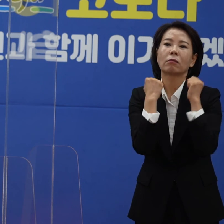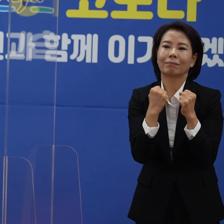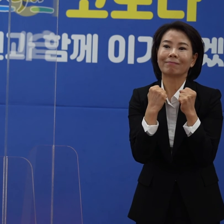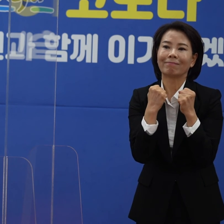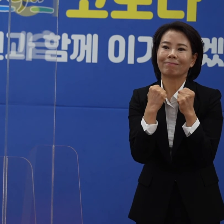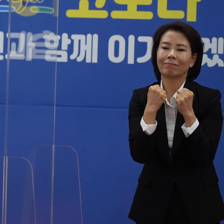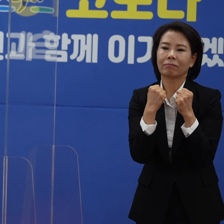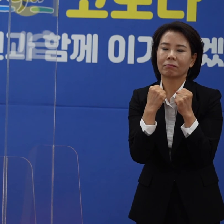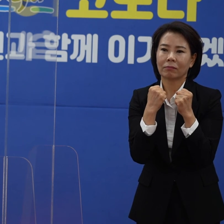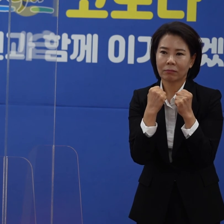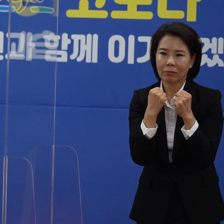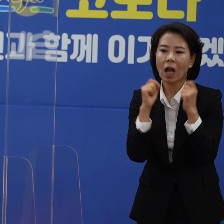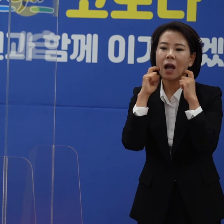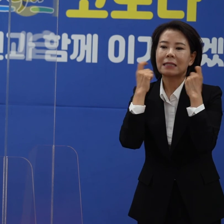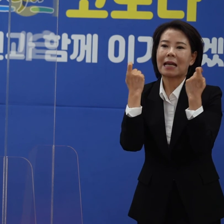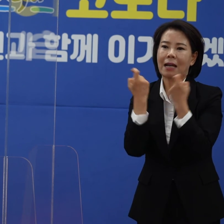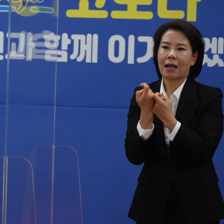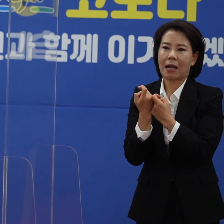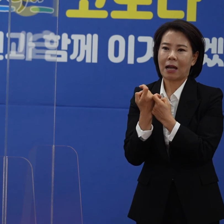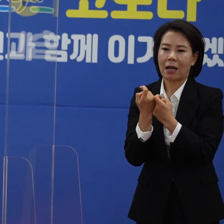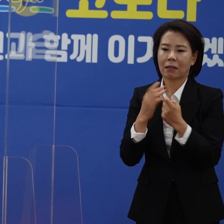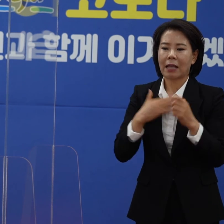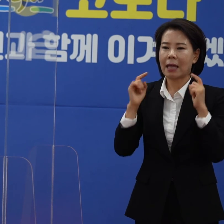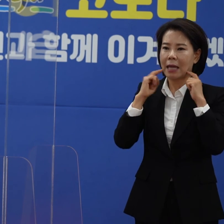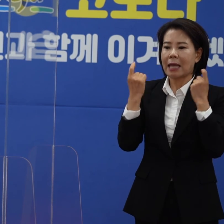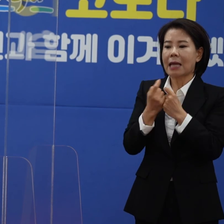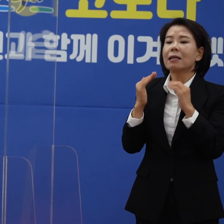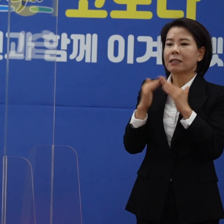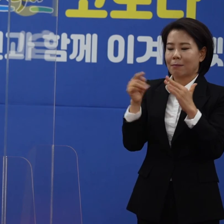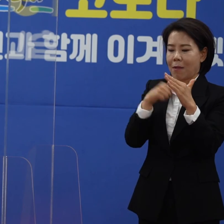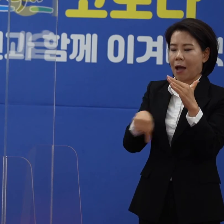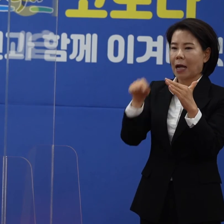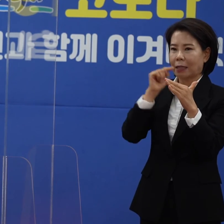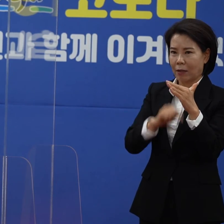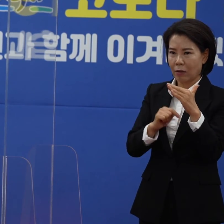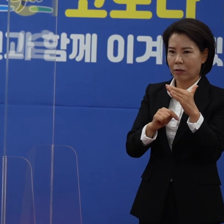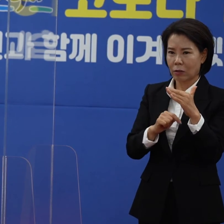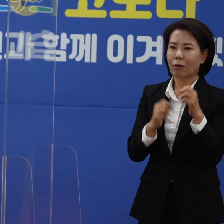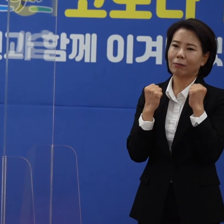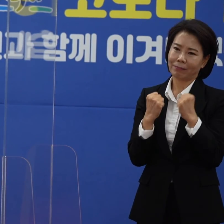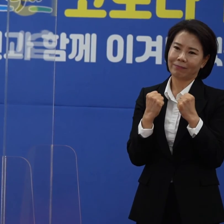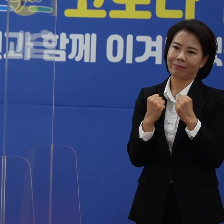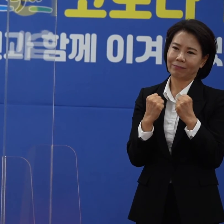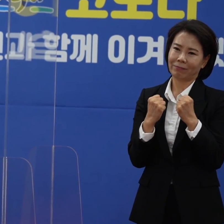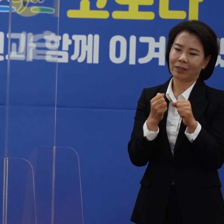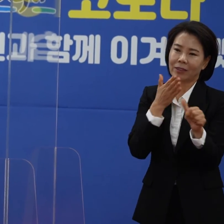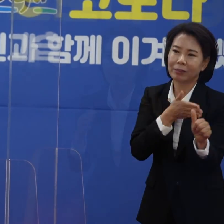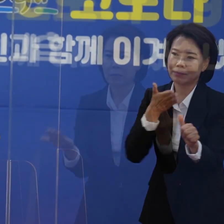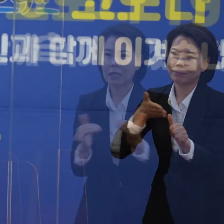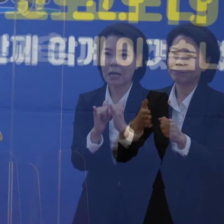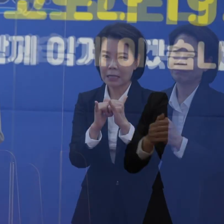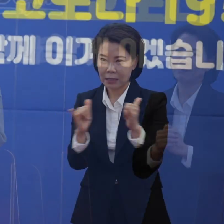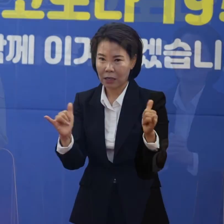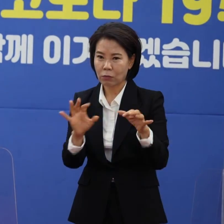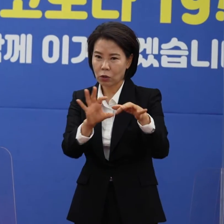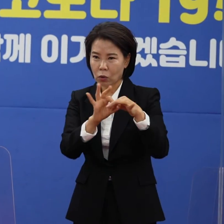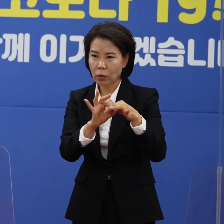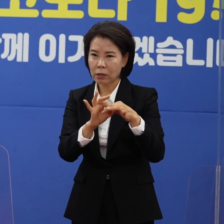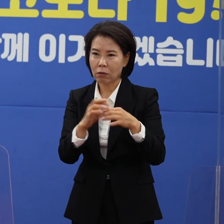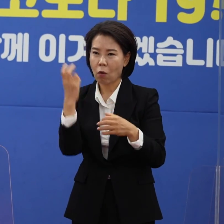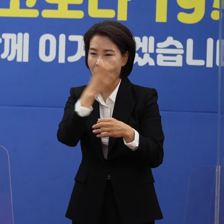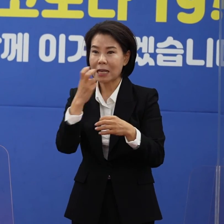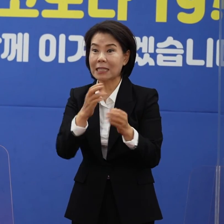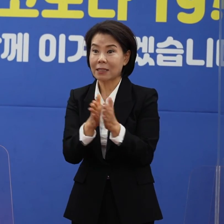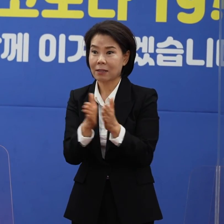각자의 자택에서 자기의 집에서 꼭 머물러 주시기를 당부드리겠습니다. 뇌증상이나 발열 감시를 하고